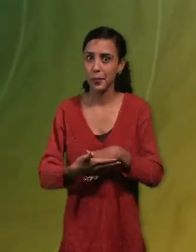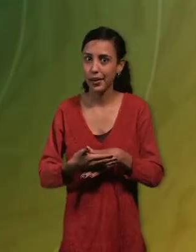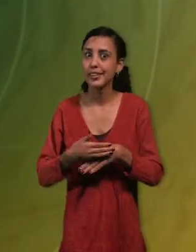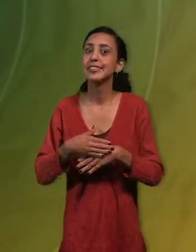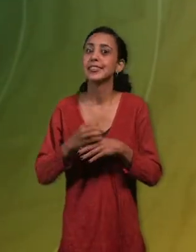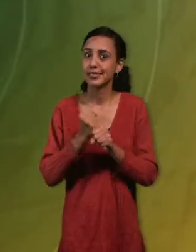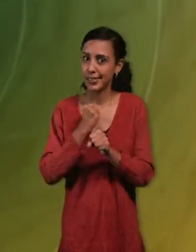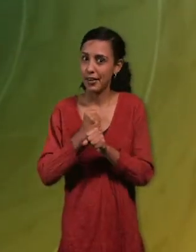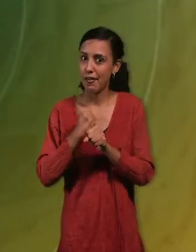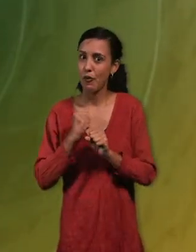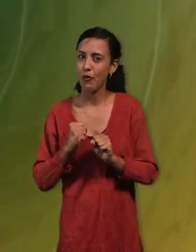que es la animación.